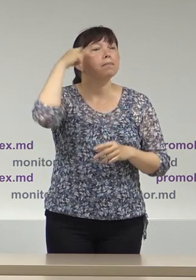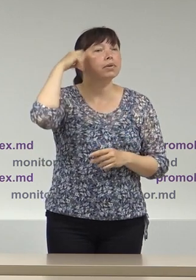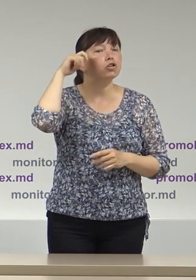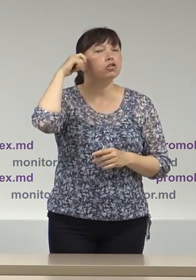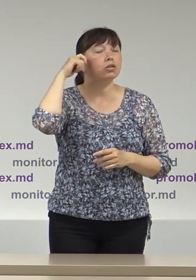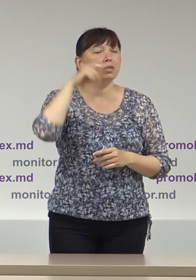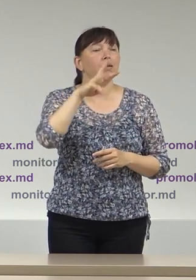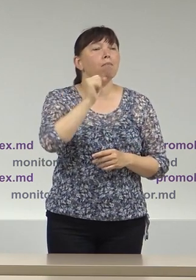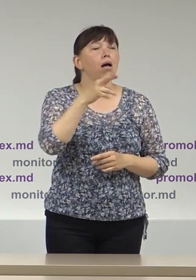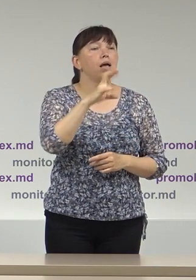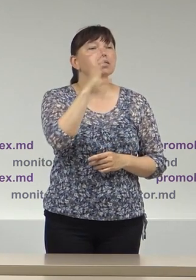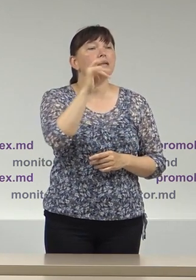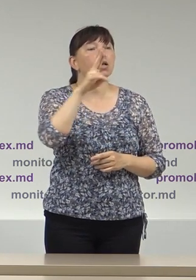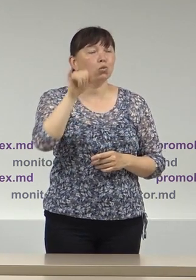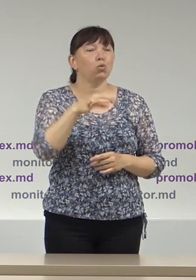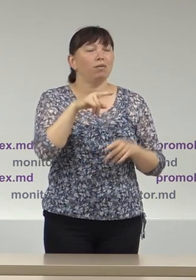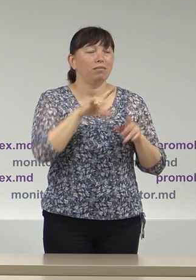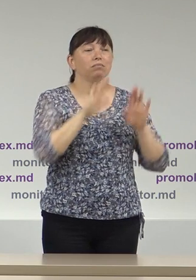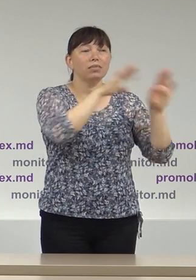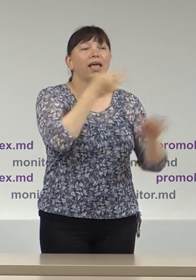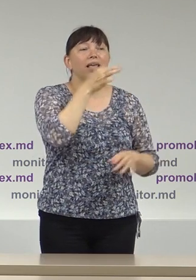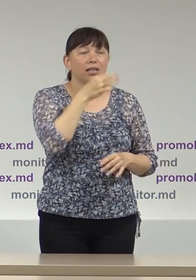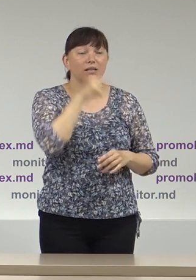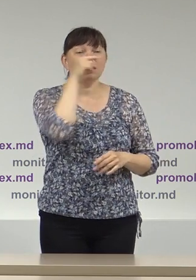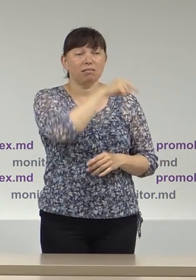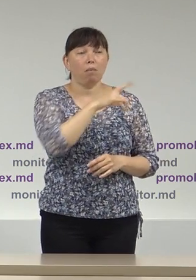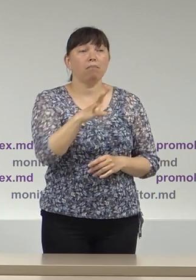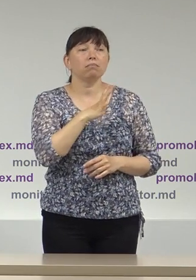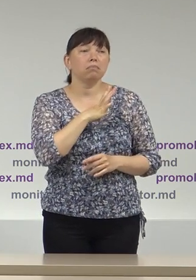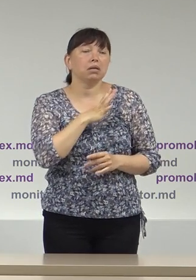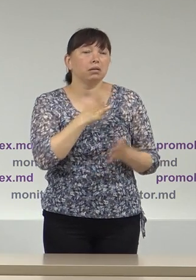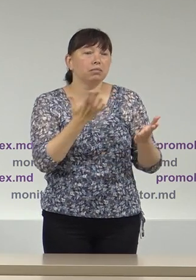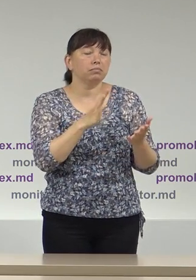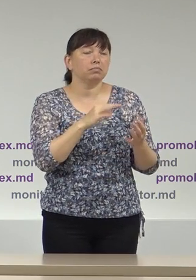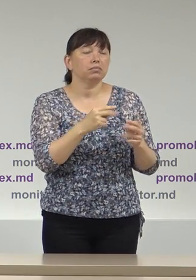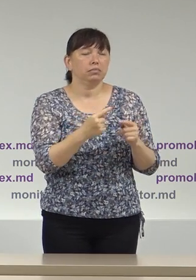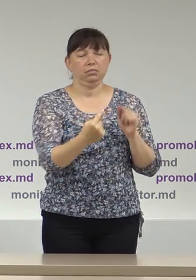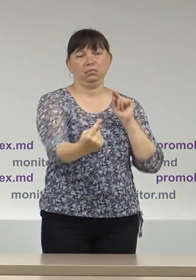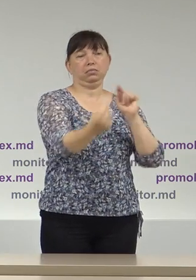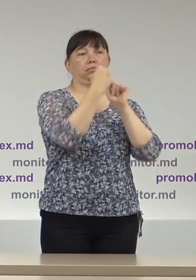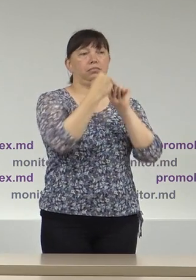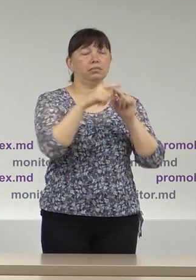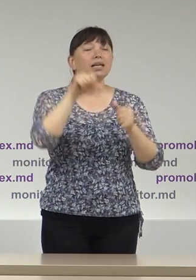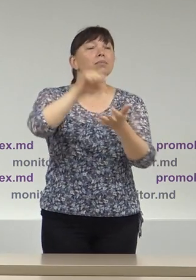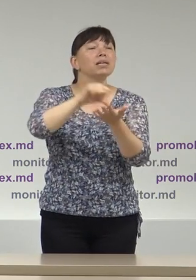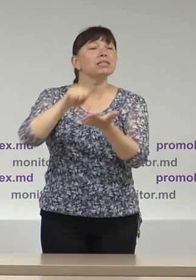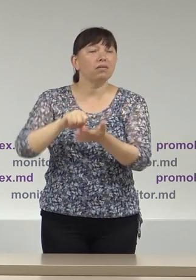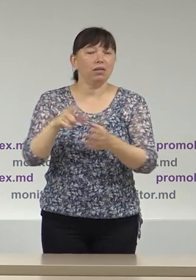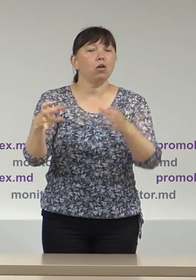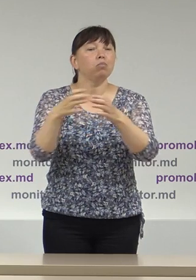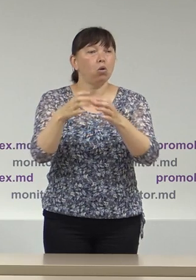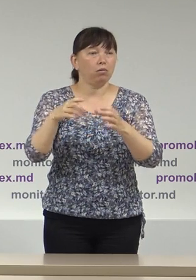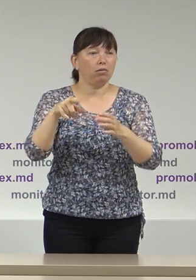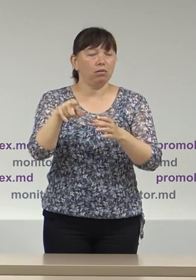președintei Maya Sandu la Iedineț acolo unde a fost întâmpinată cu proteste de către reprezentanții blocul